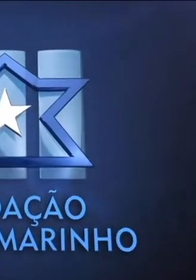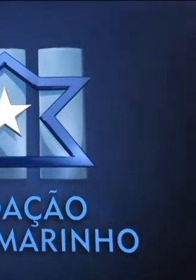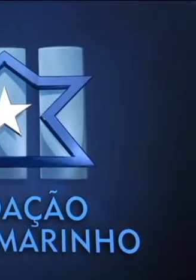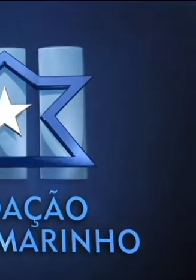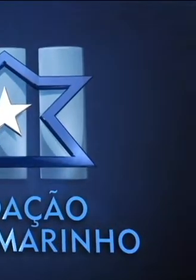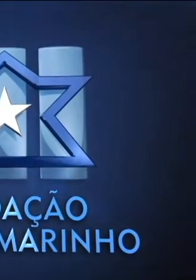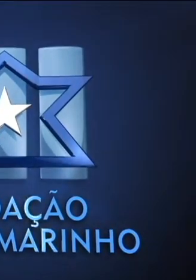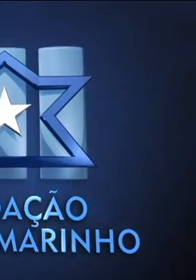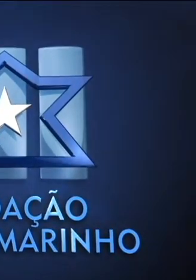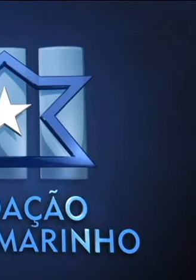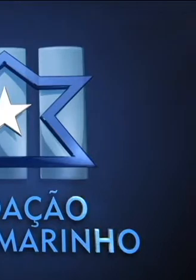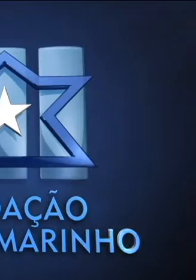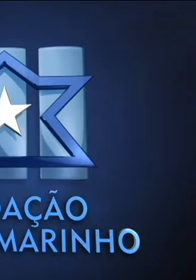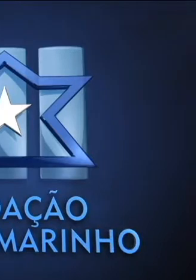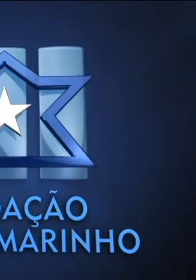abençoe